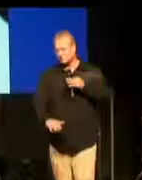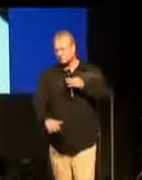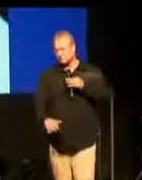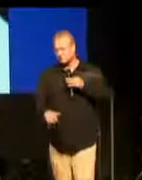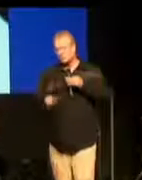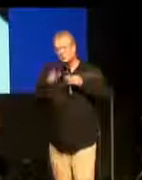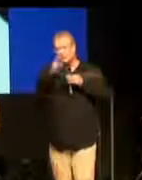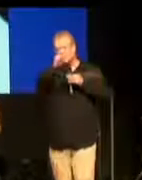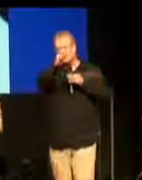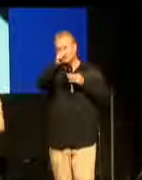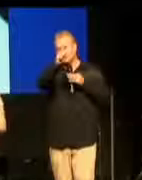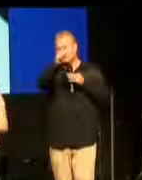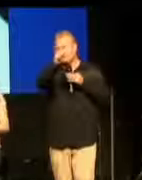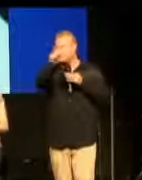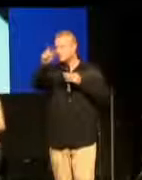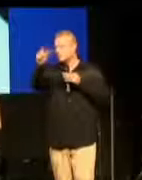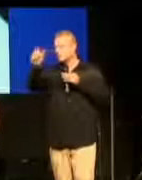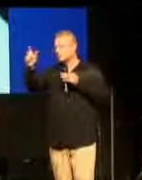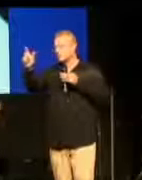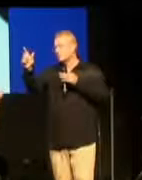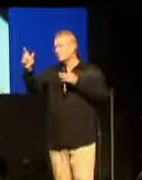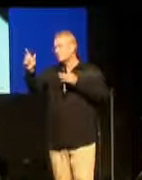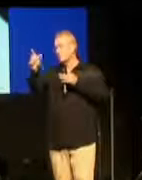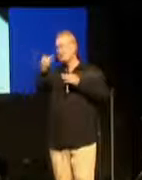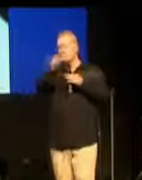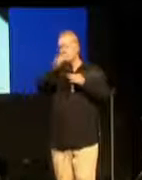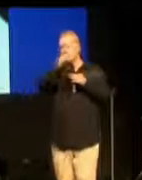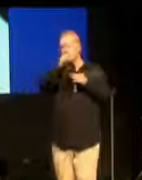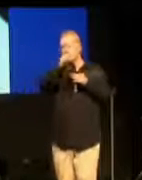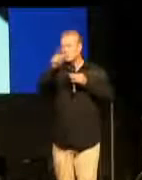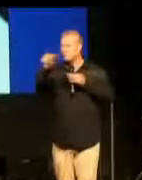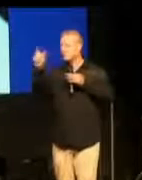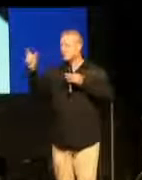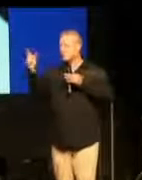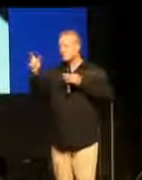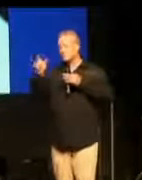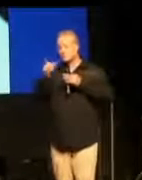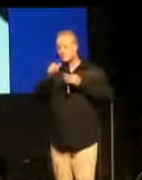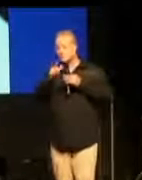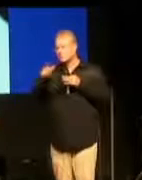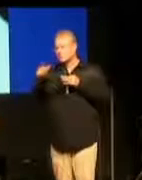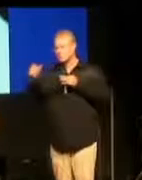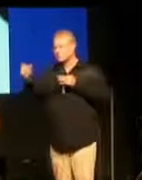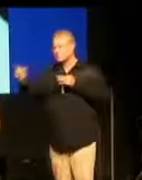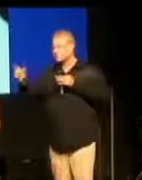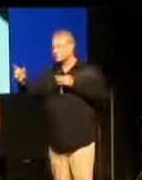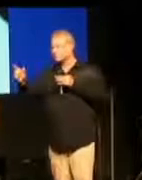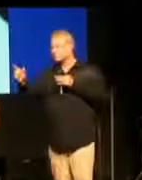Und dann verschwanden die Worte wieder. Dann tauchten wieder neue Worte auf. Vergib denen,